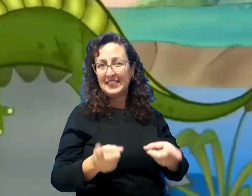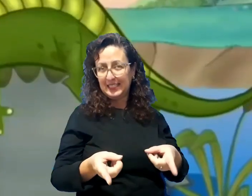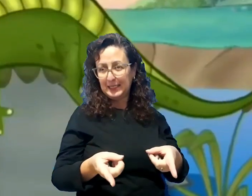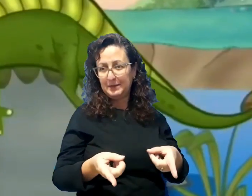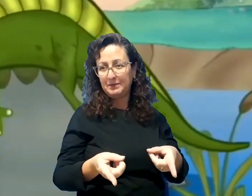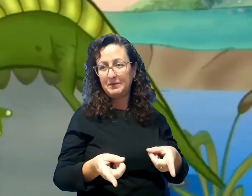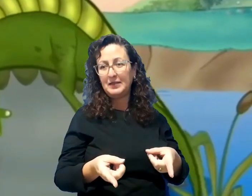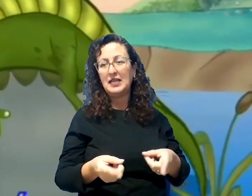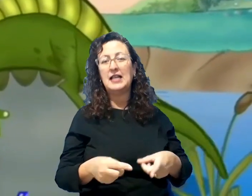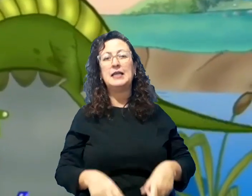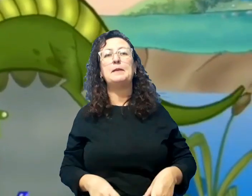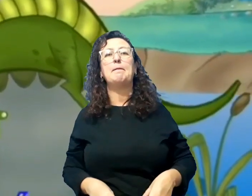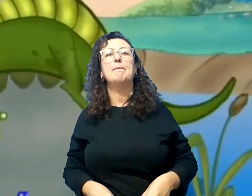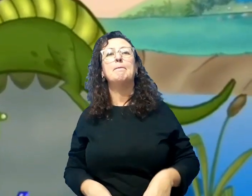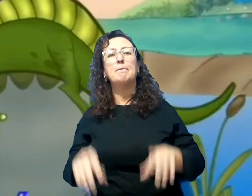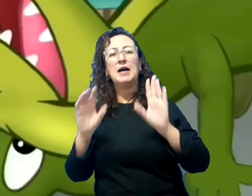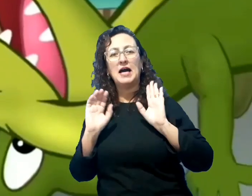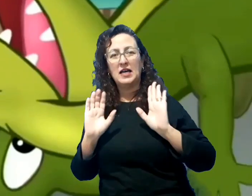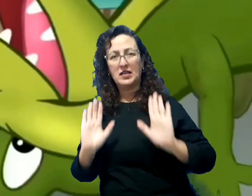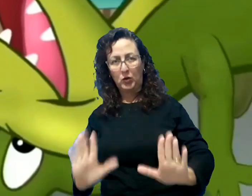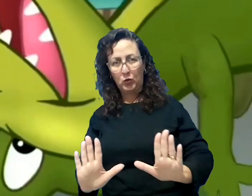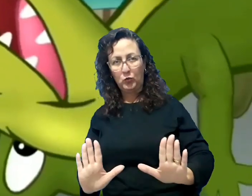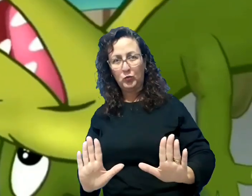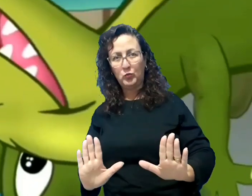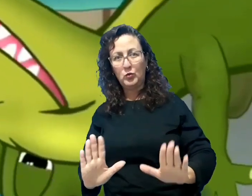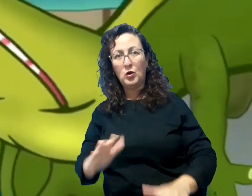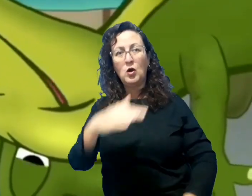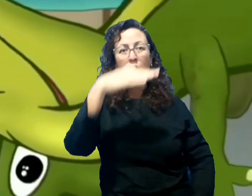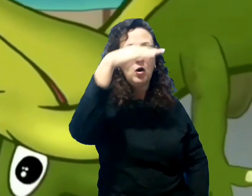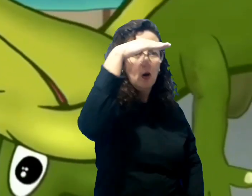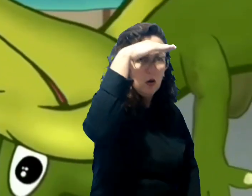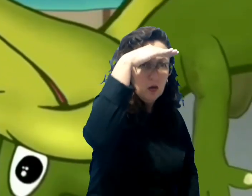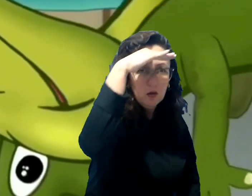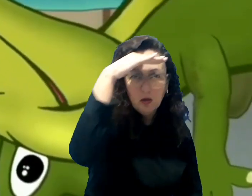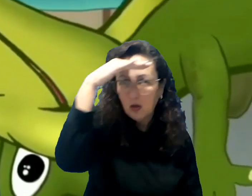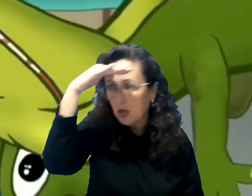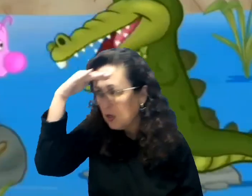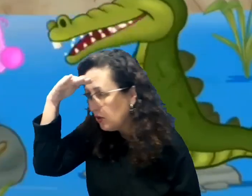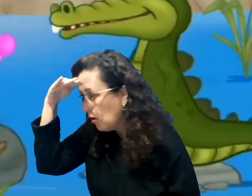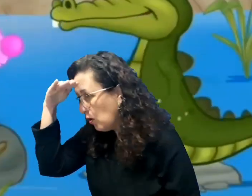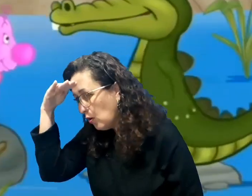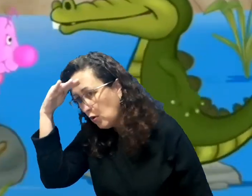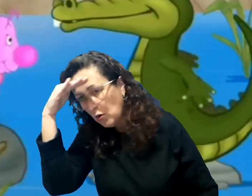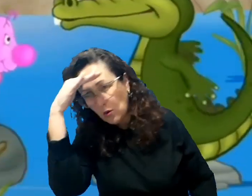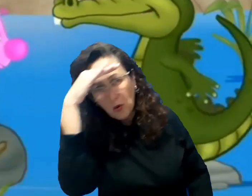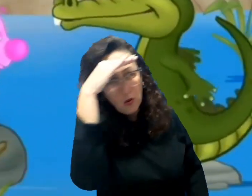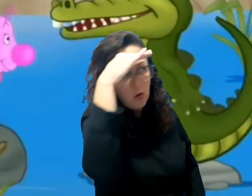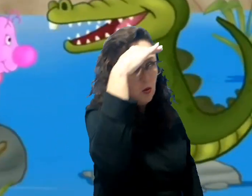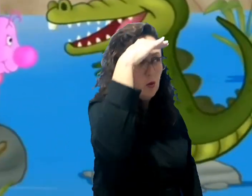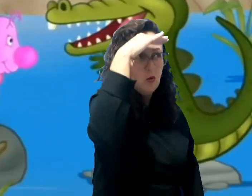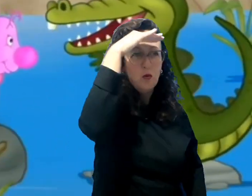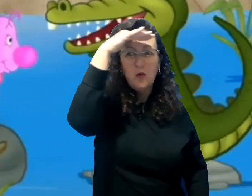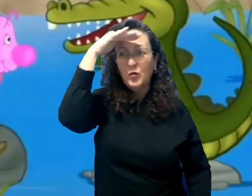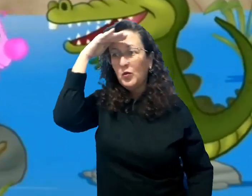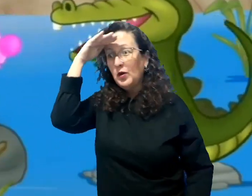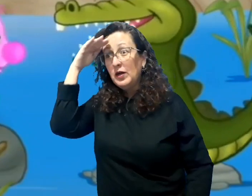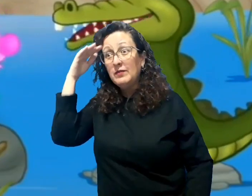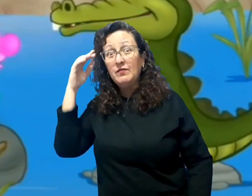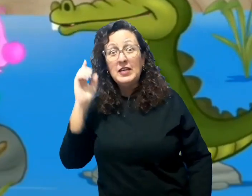Aí ele parou, olhou,